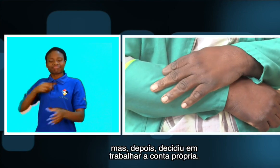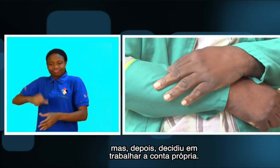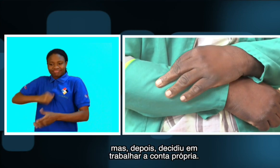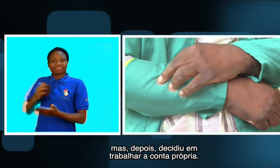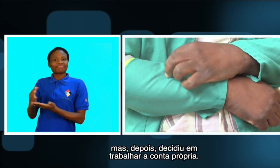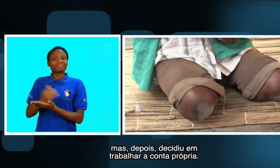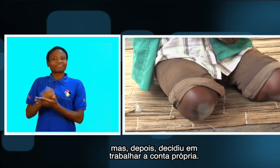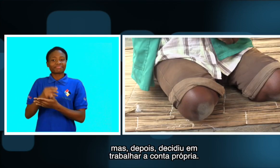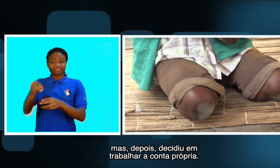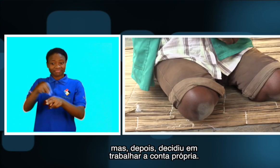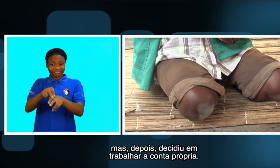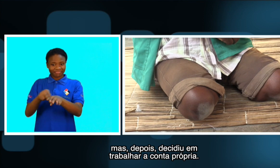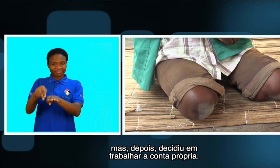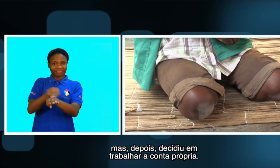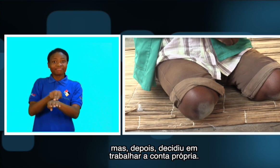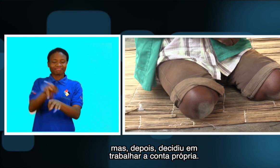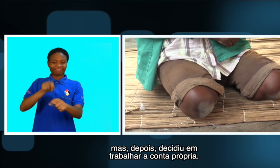depois decidiu trabalhar a conta própria.